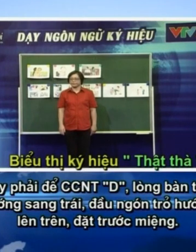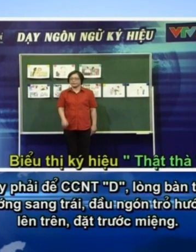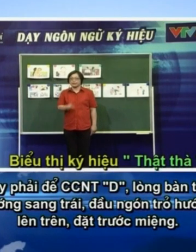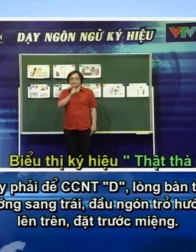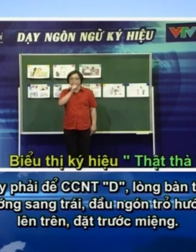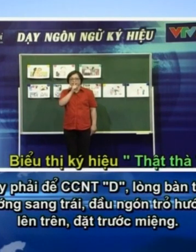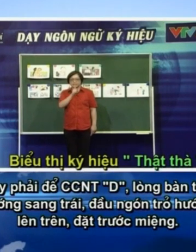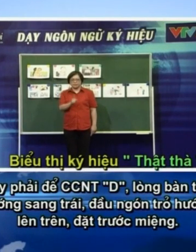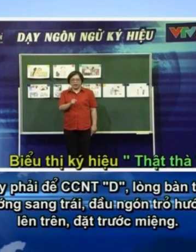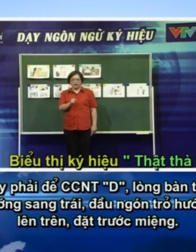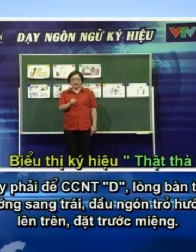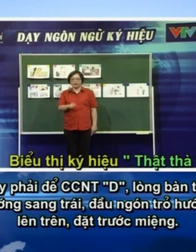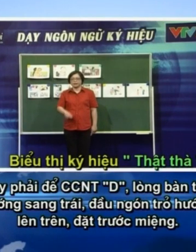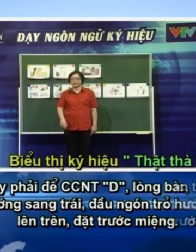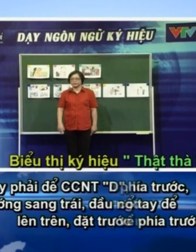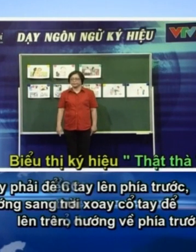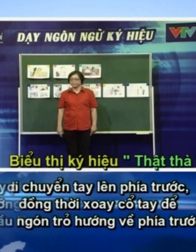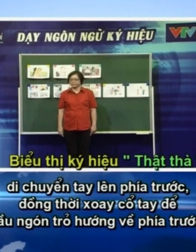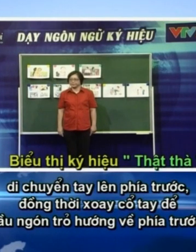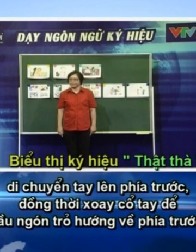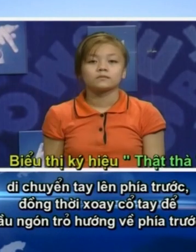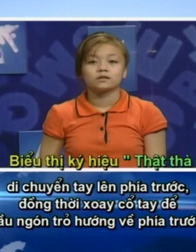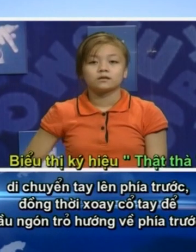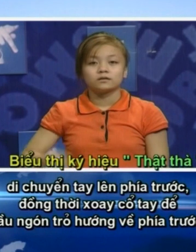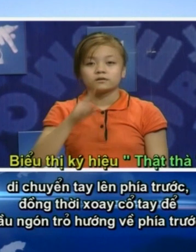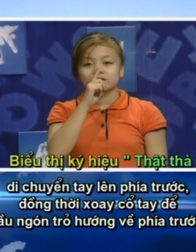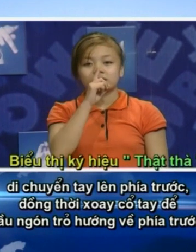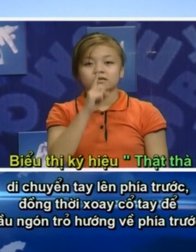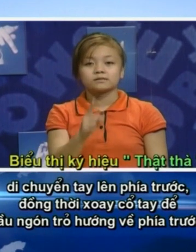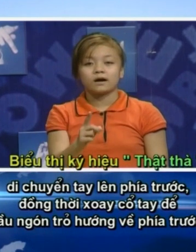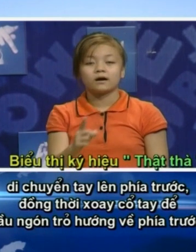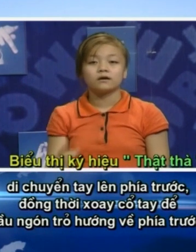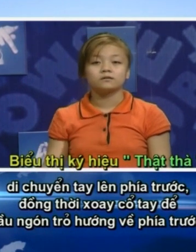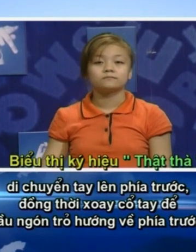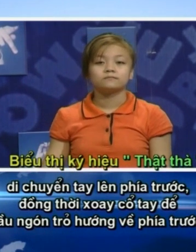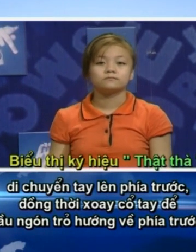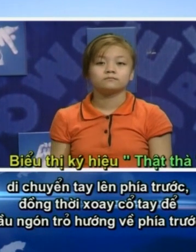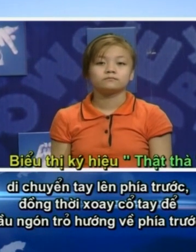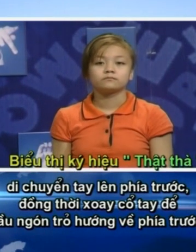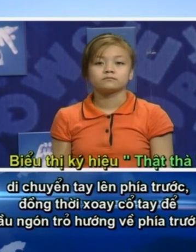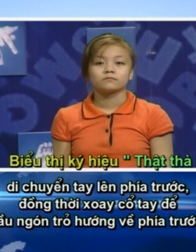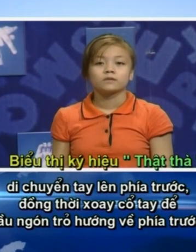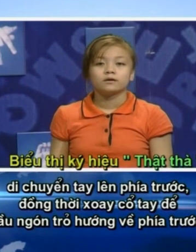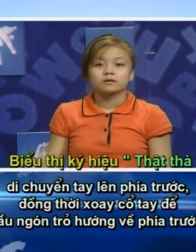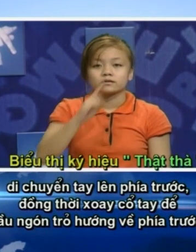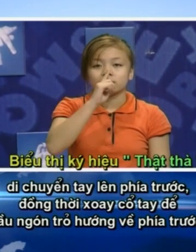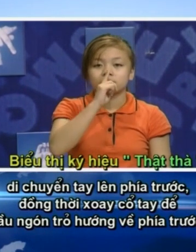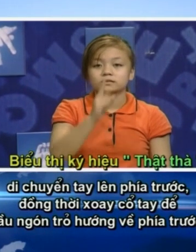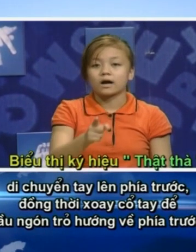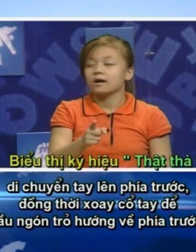Đầu ngón trỏ hướng lên trên Đặt trước miệng Di chuyển tay lên phía trước Đồng thời xoay cổ tay Để đầu ngón trỏ hướng